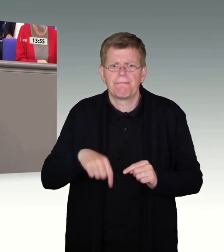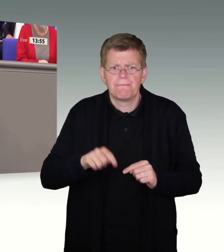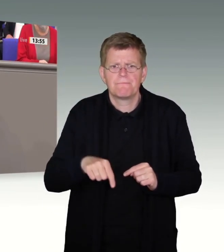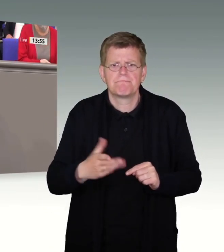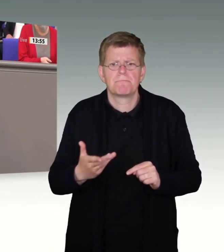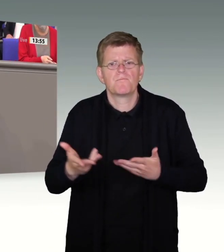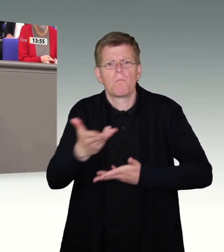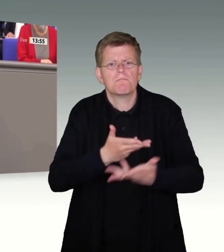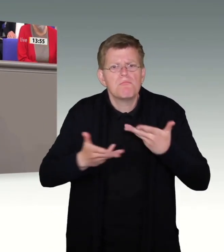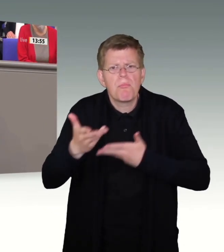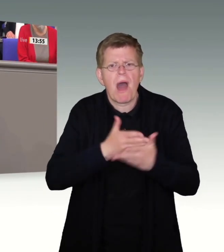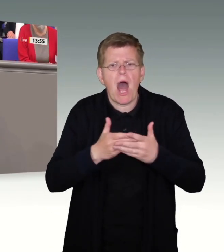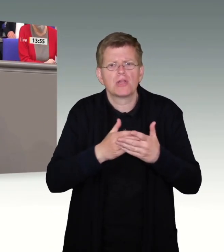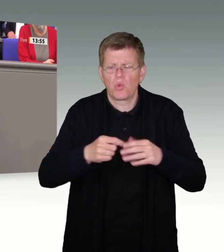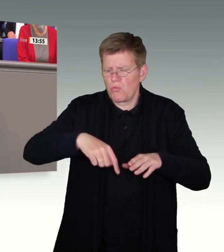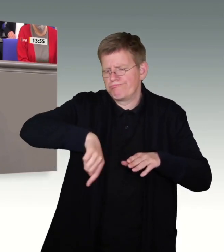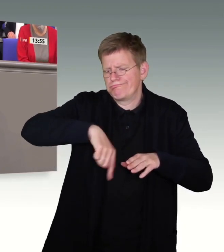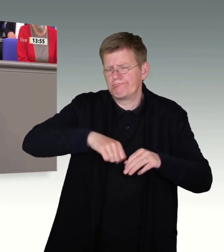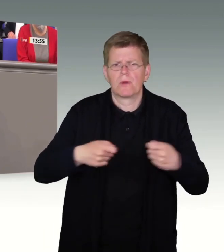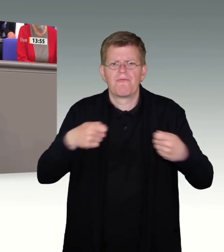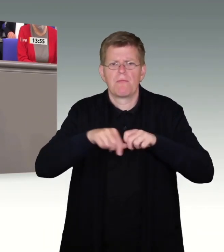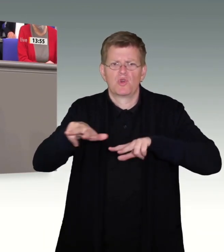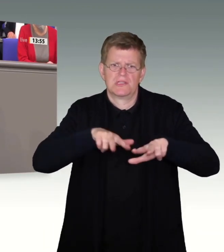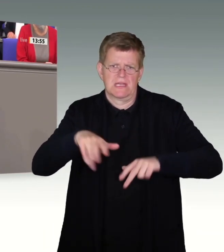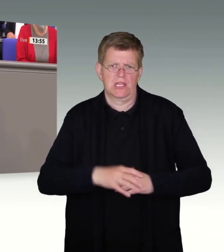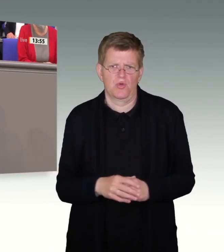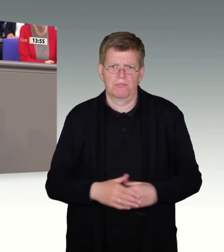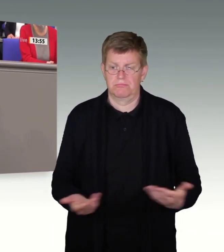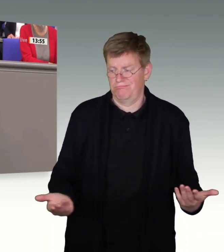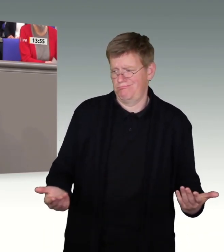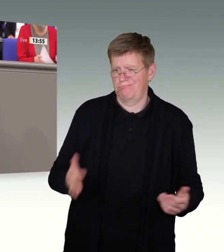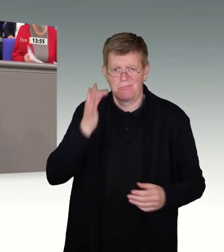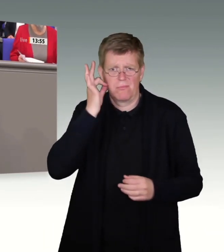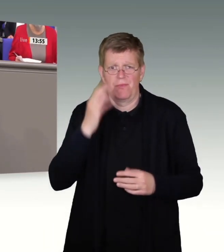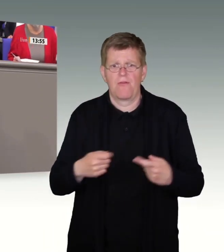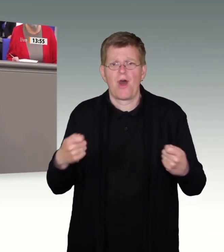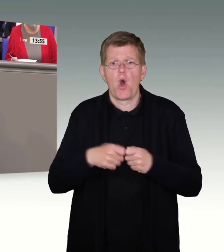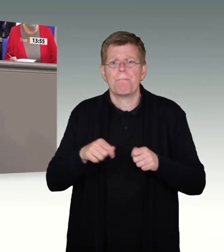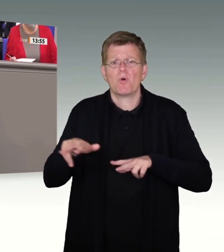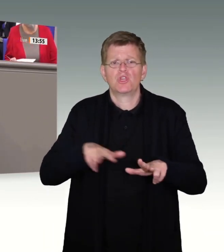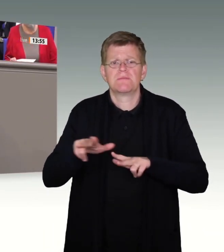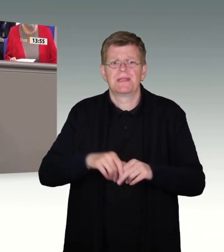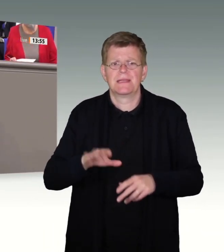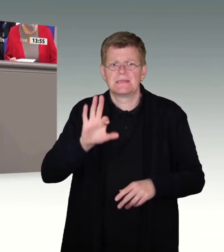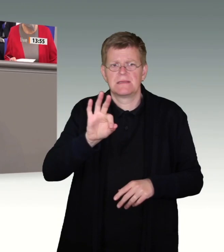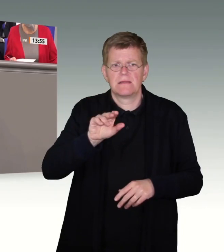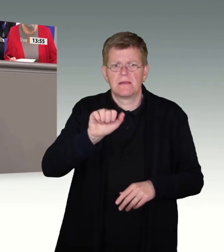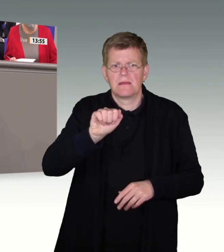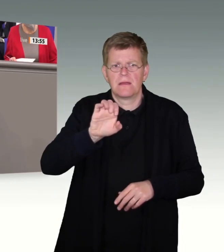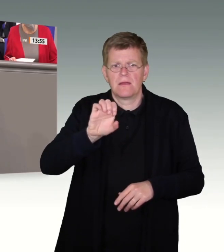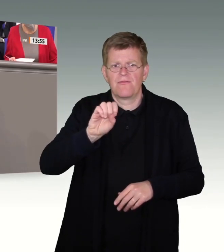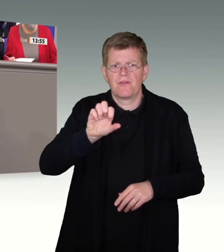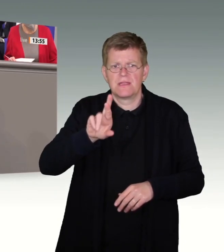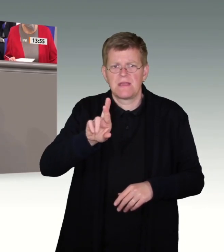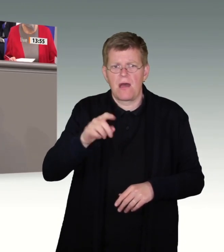ist Gegenstand von Beratungen innerhalb der Bundesregierung. da kann man nur sagen, Frau Bundesministerin Faeser, die jetzt leider inzwischen